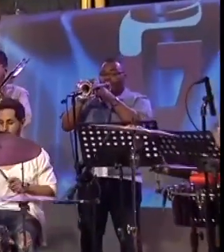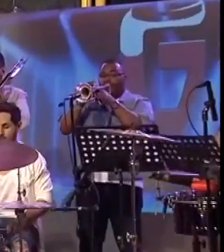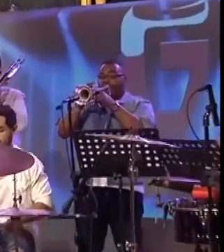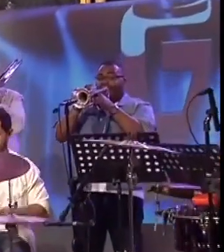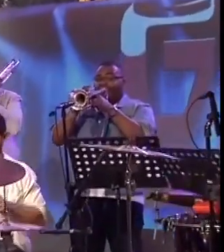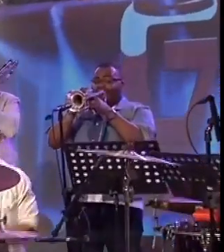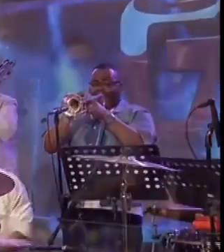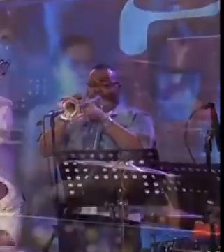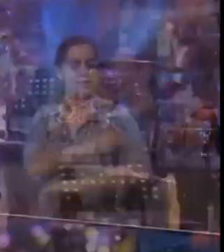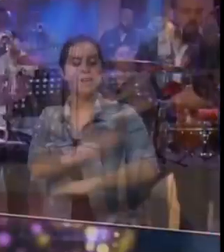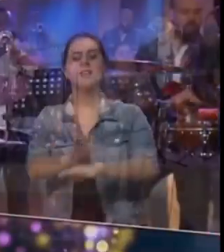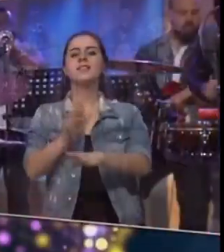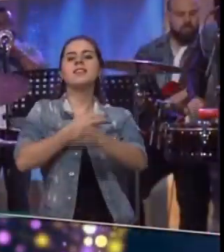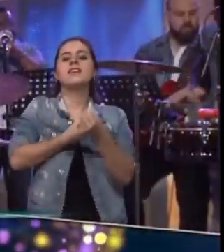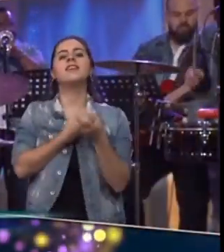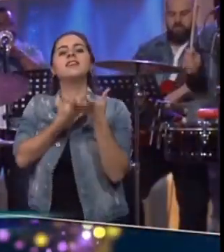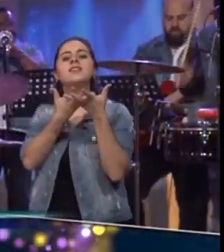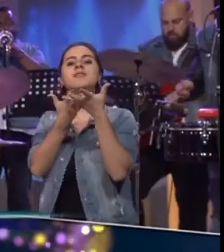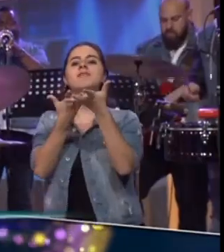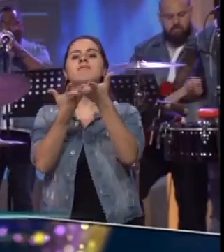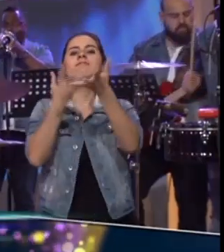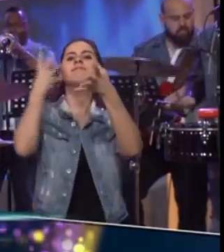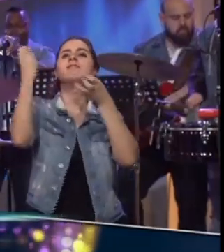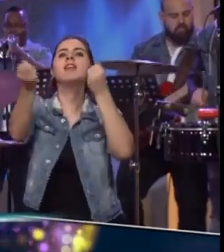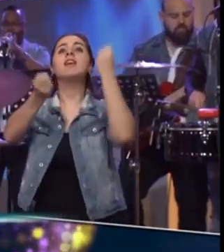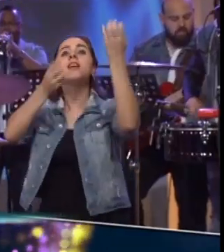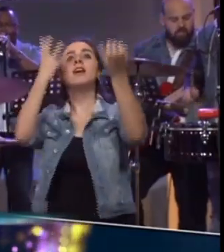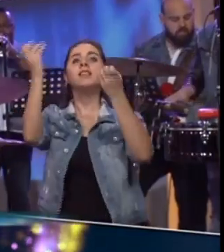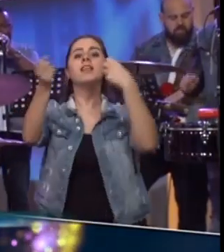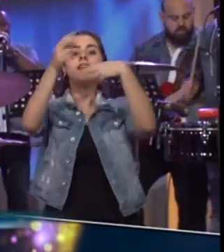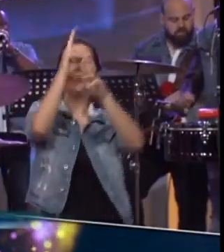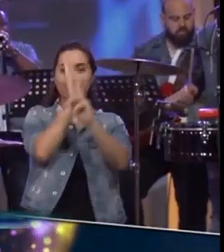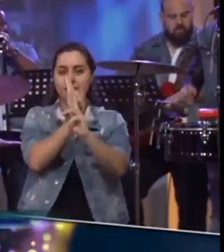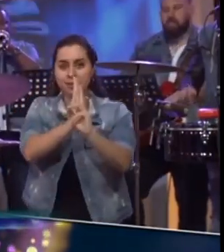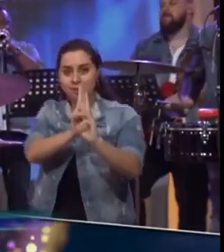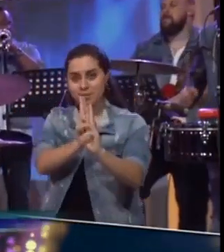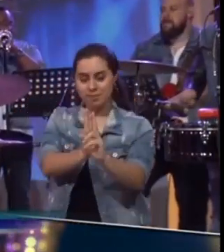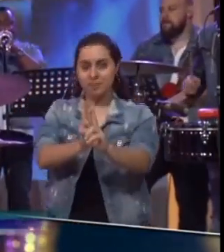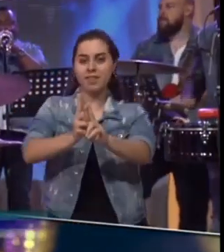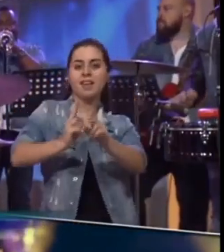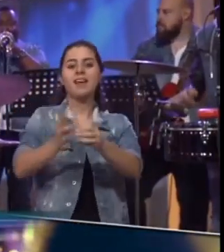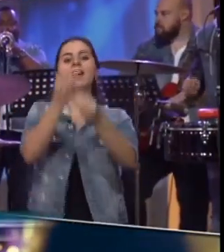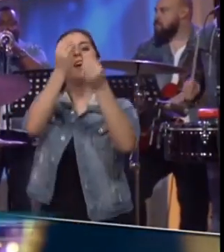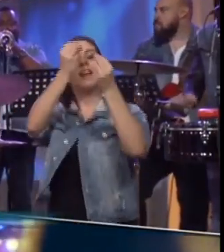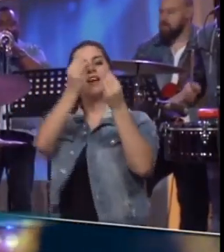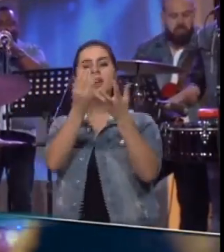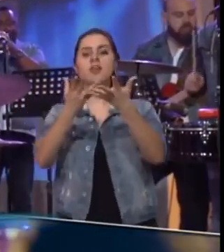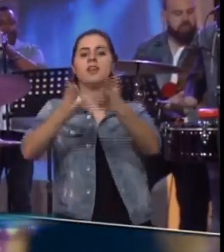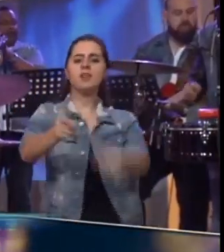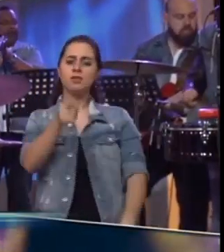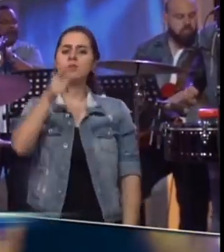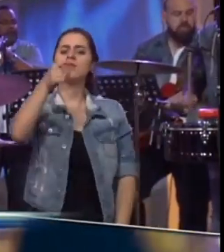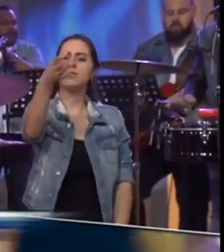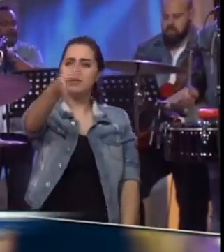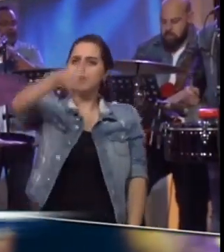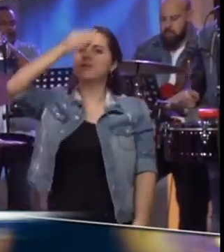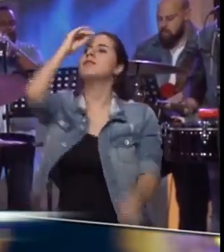Quiero cantar esta canción y dedicártela a ti Quiero que tú sepas que